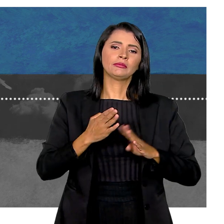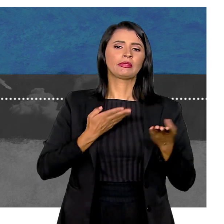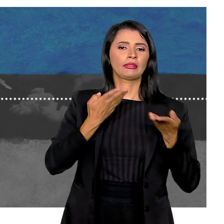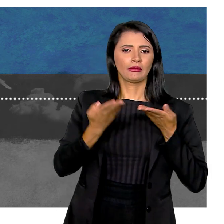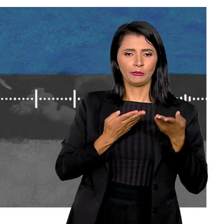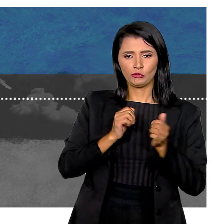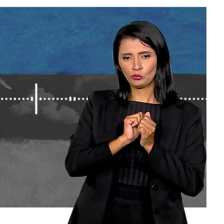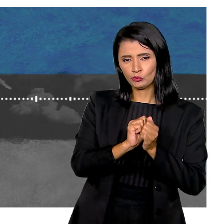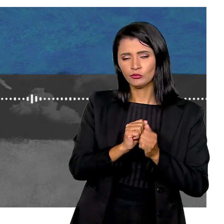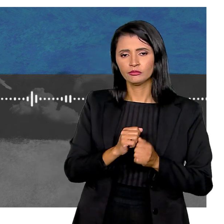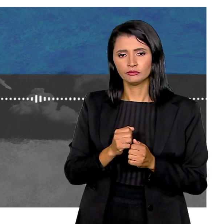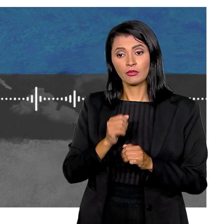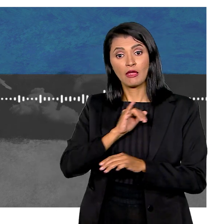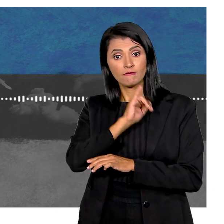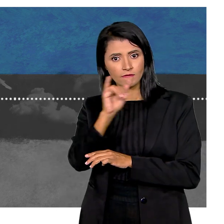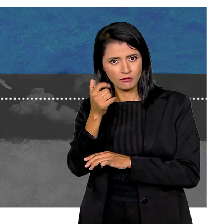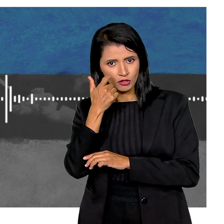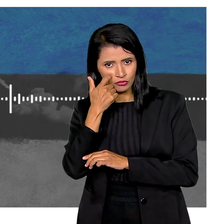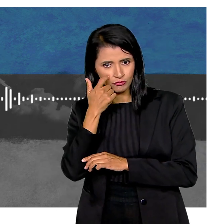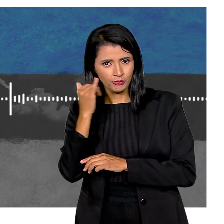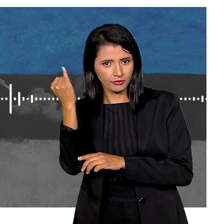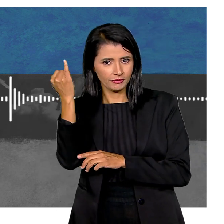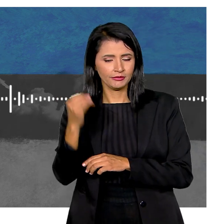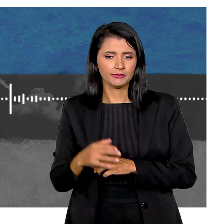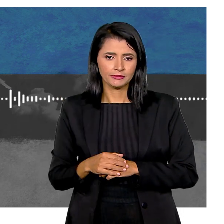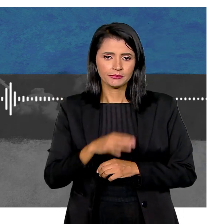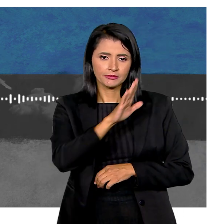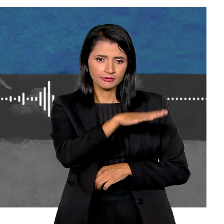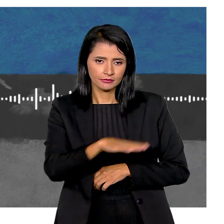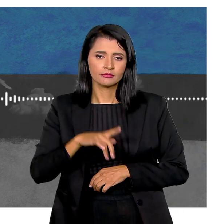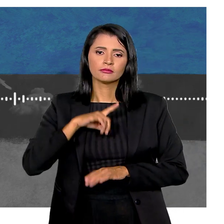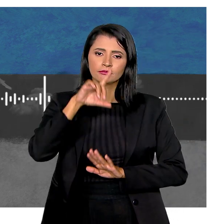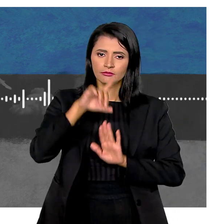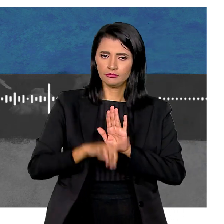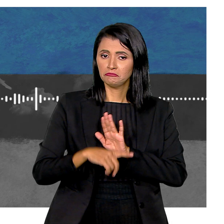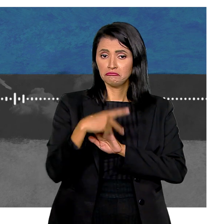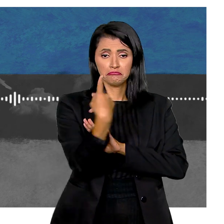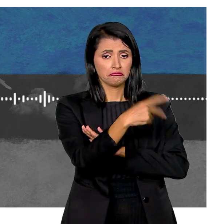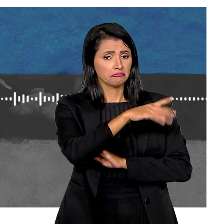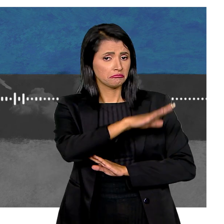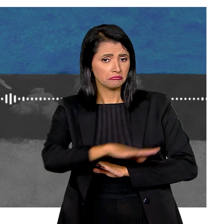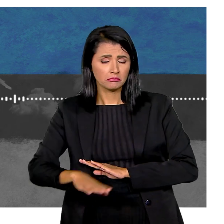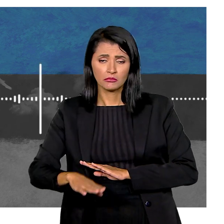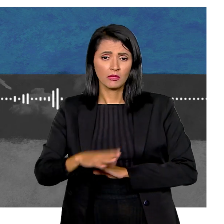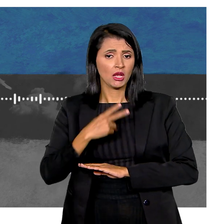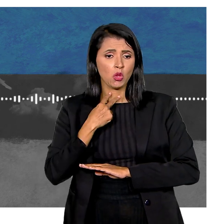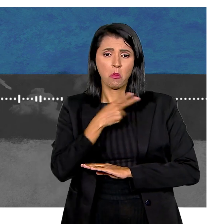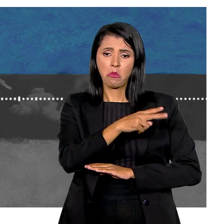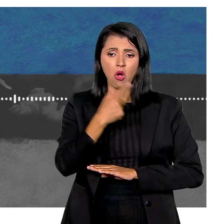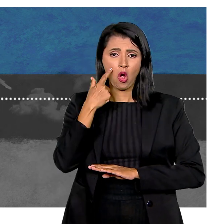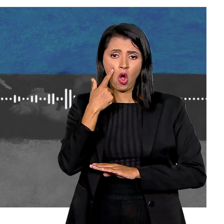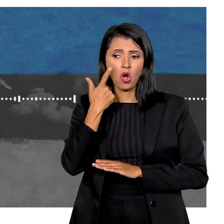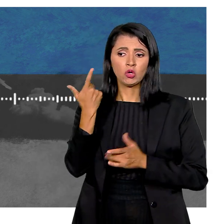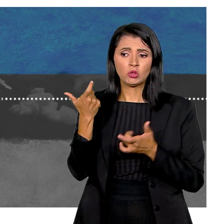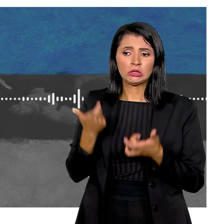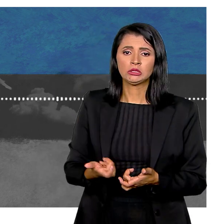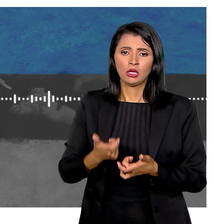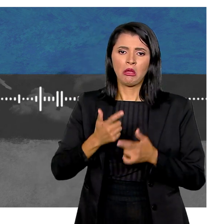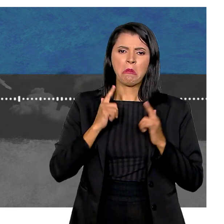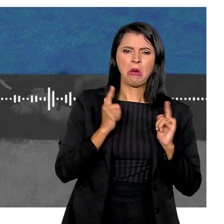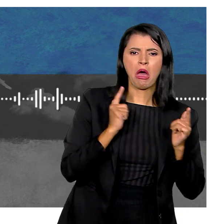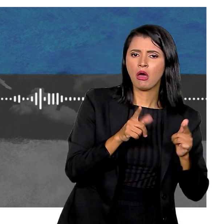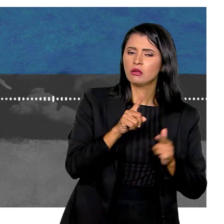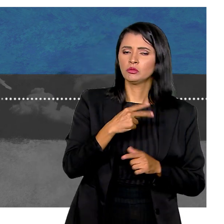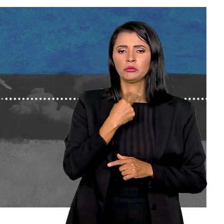do tratamento Aviso de utilidade Criança tem o direito de ser criança E não deve ser exposta a